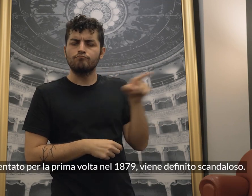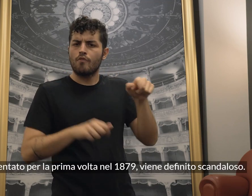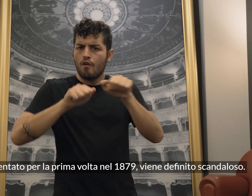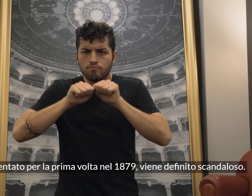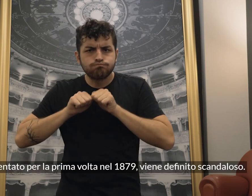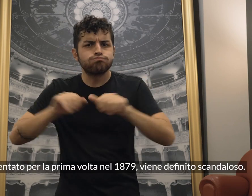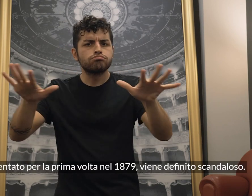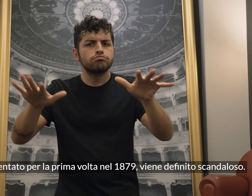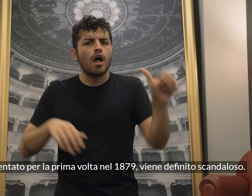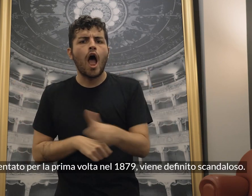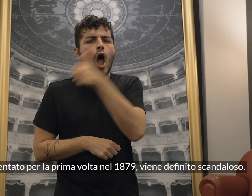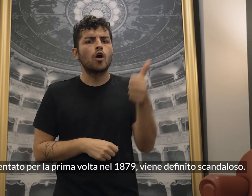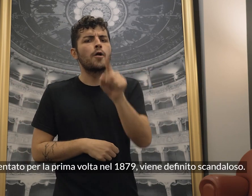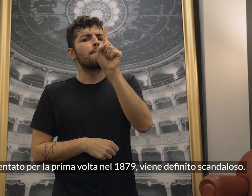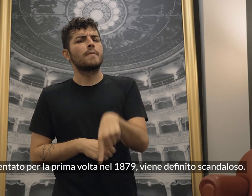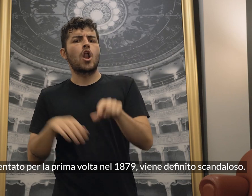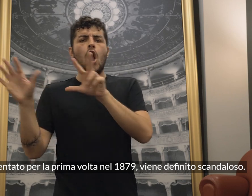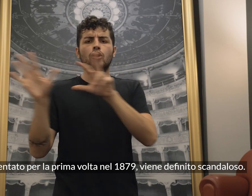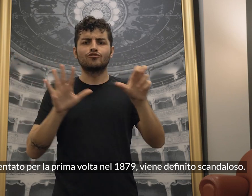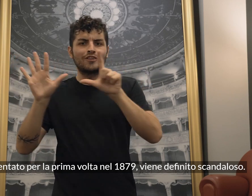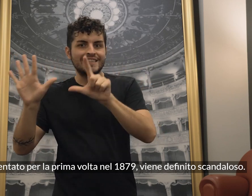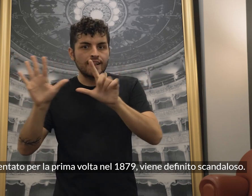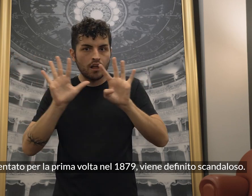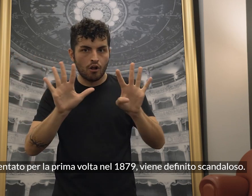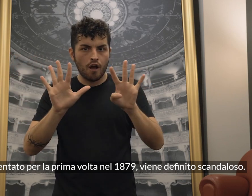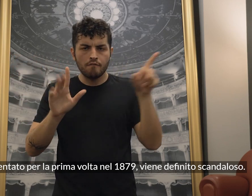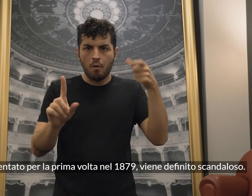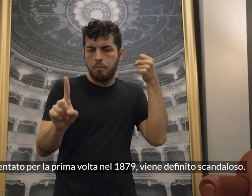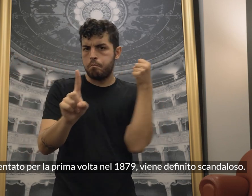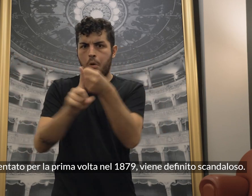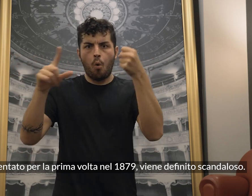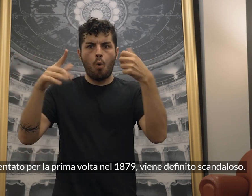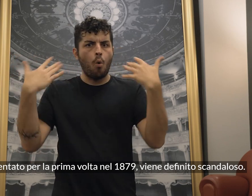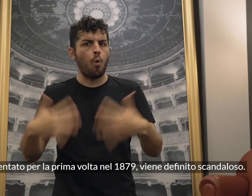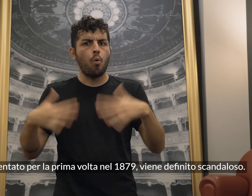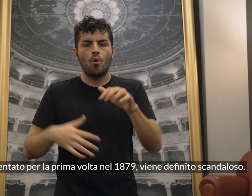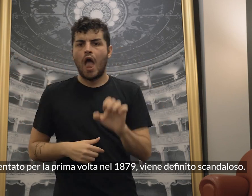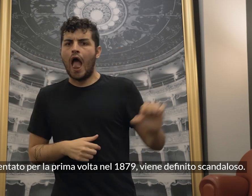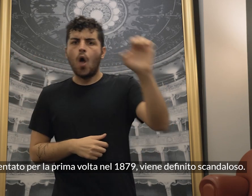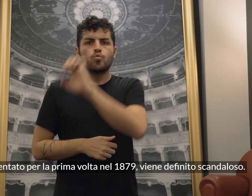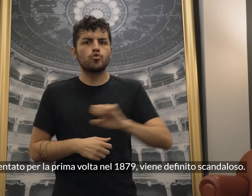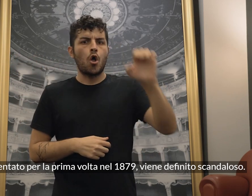Rappresentato per la prima volta nel 1879, viene definito scandaloso.